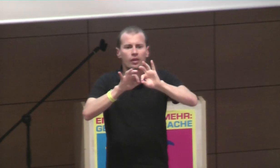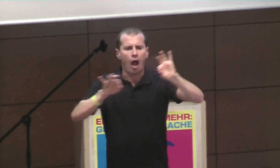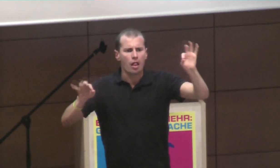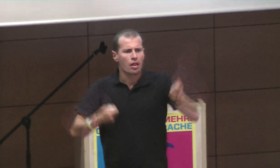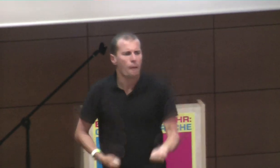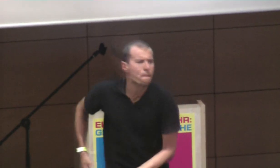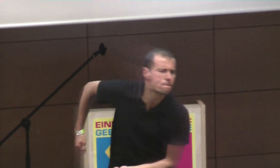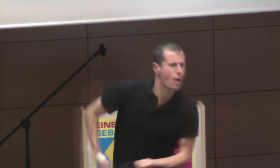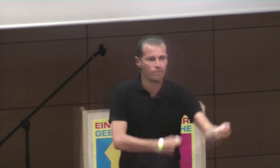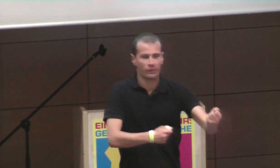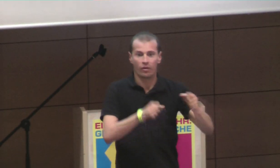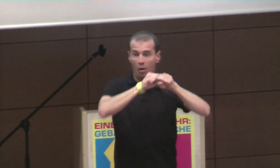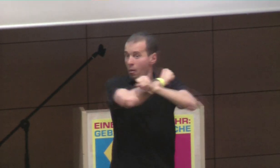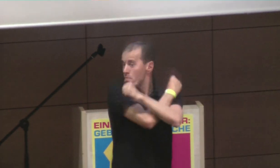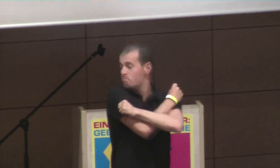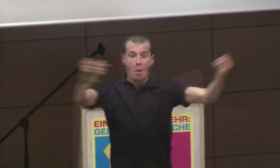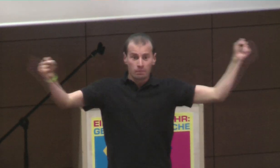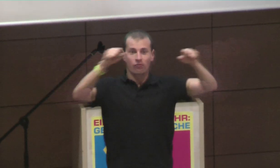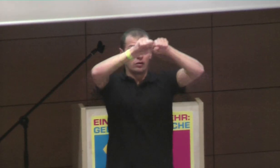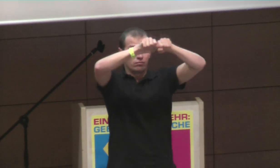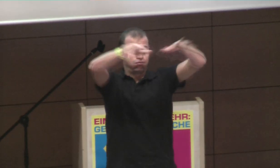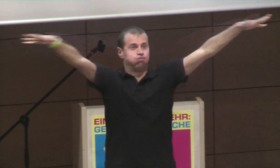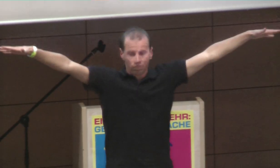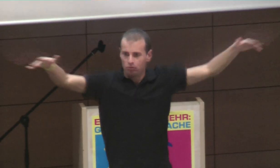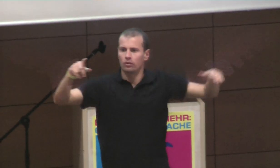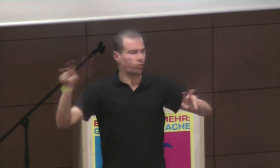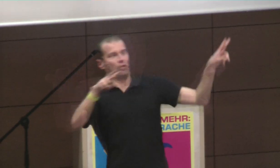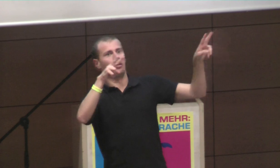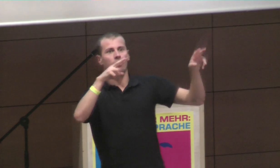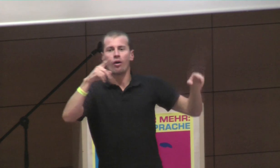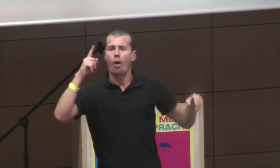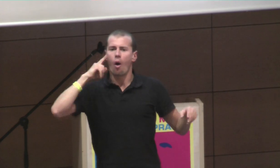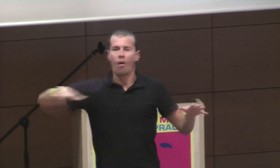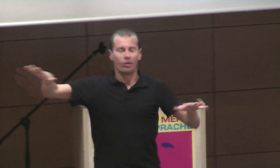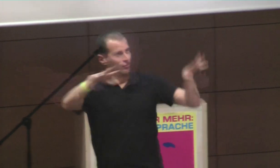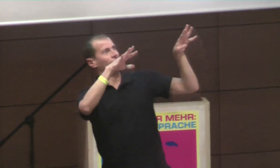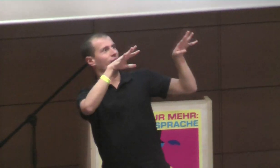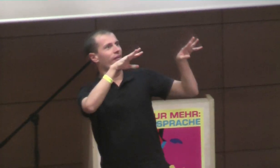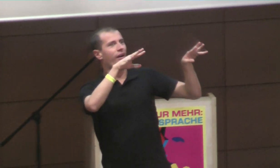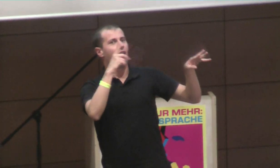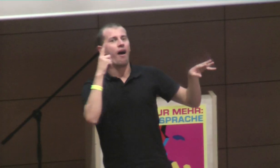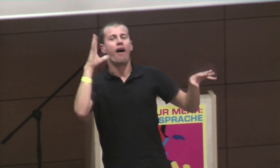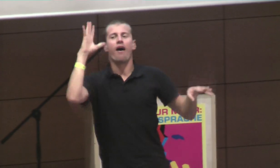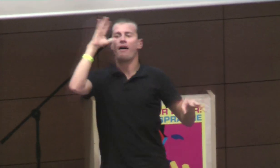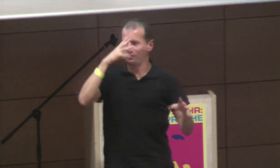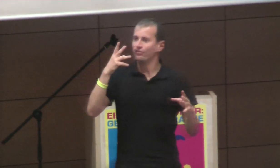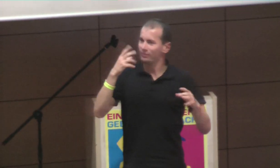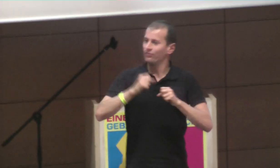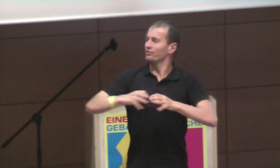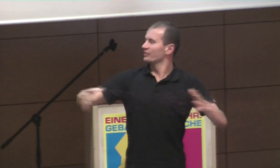Wasserturm, und, ähm, den mal anstechen, diesen Wasserturm, und dann, ähm, kommt sozusagen das ganze Wasser aus dem Turm raus,